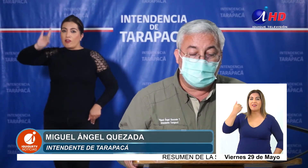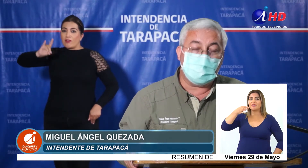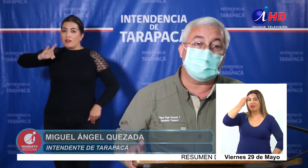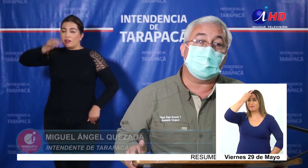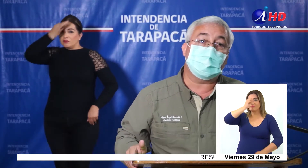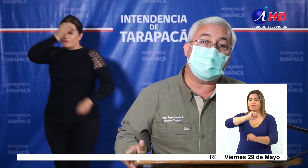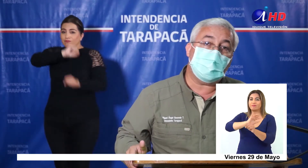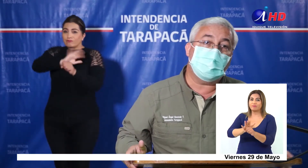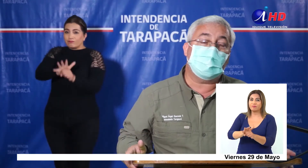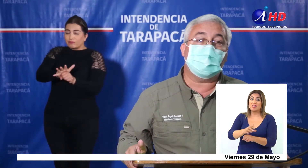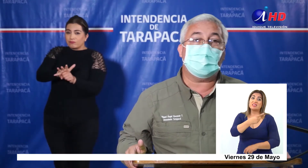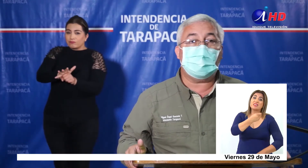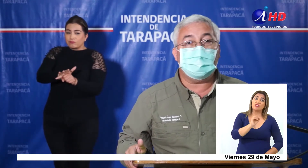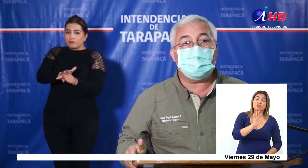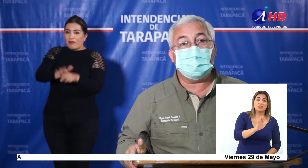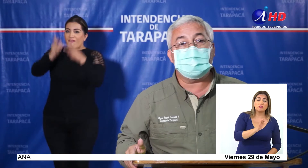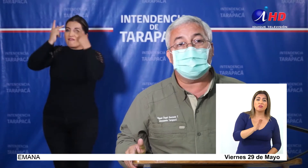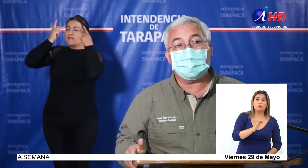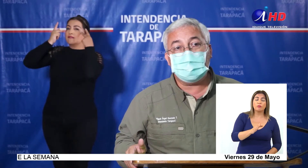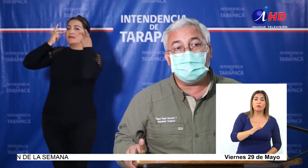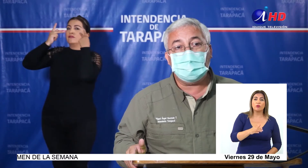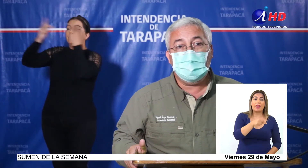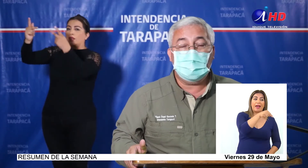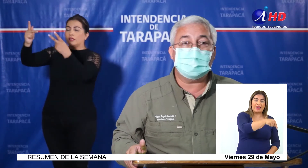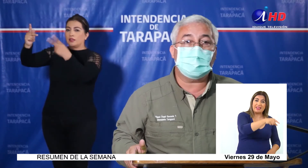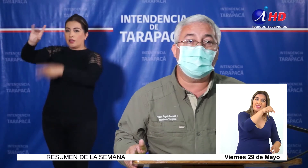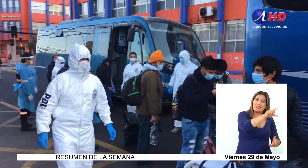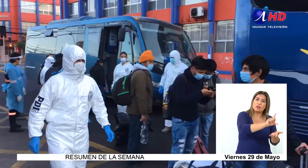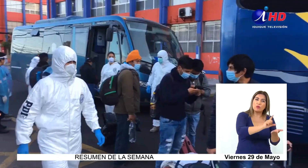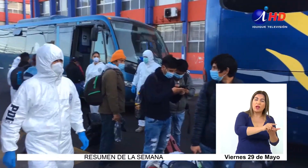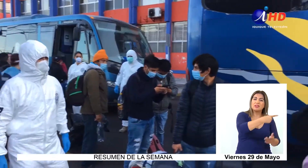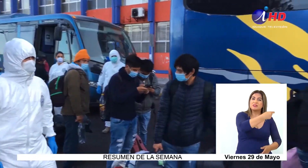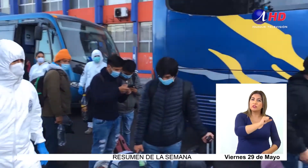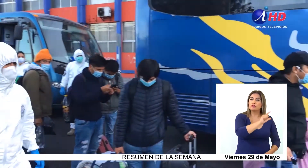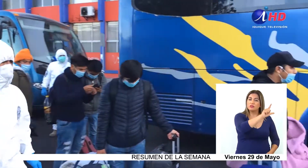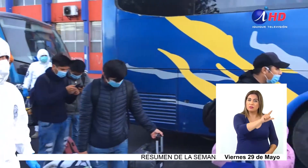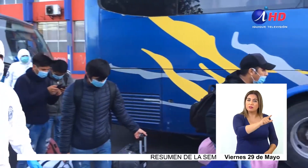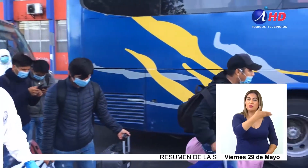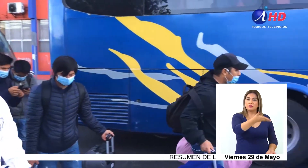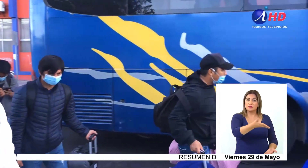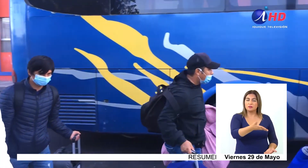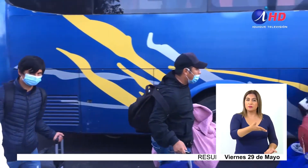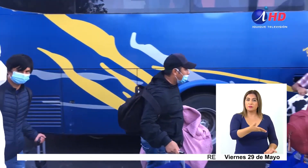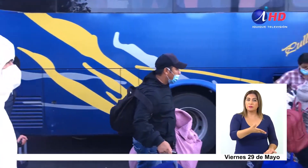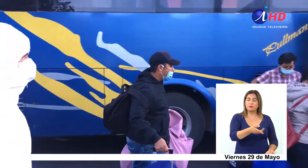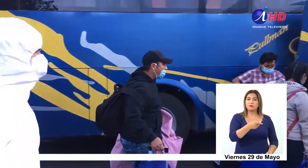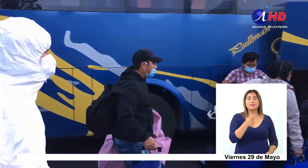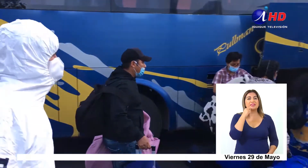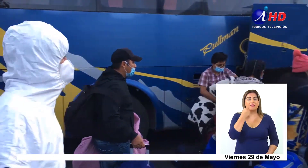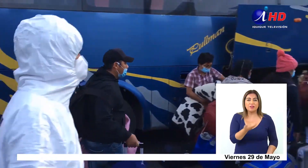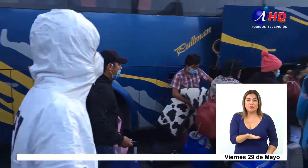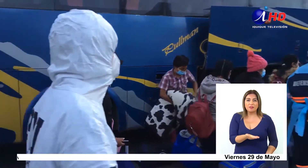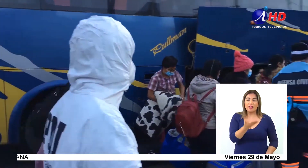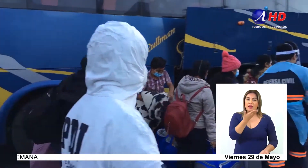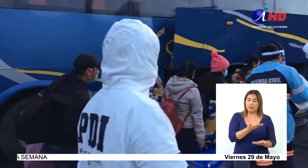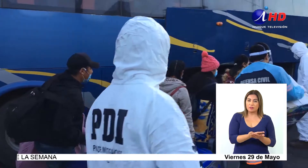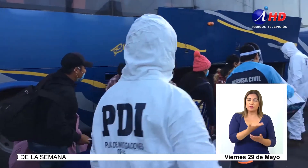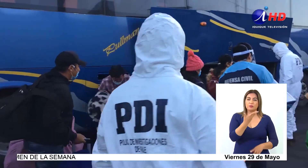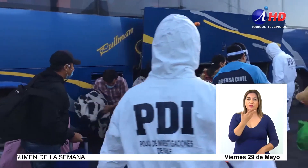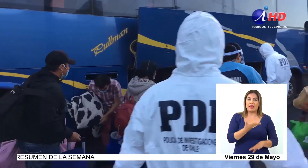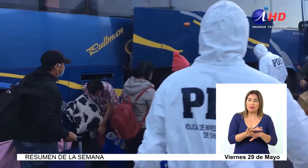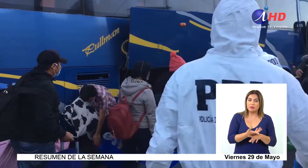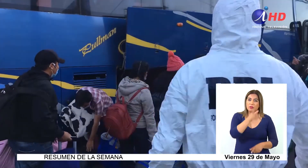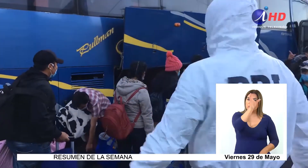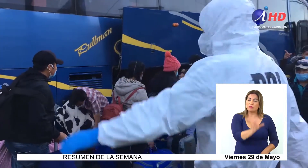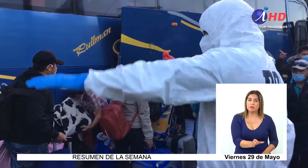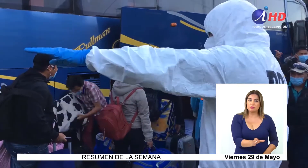COVID, digo 105 porque en el albergue habían 107, han salido las 107 personas. Lo que ocurre es que hay una